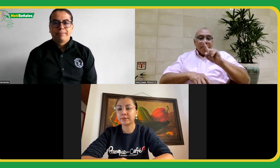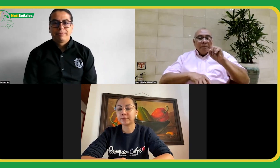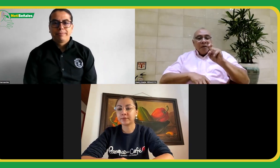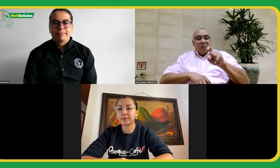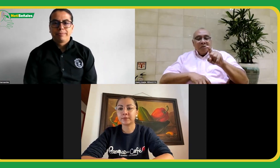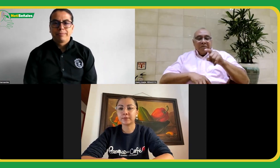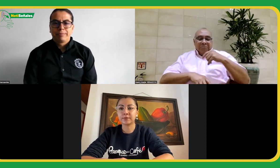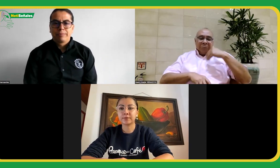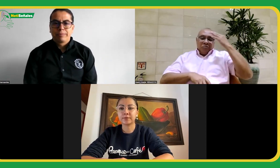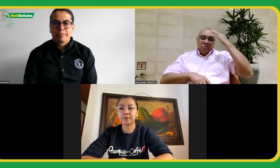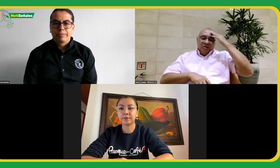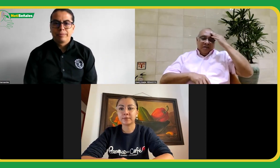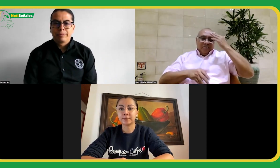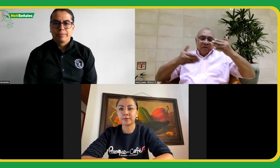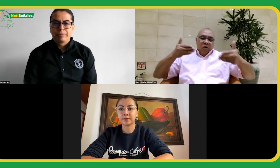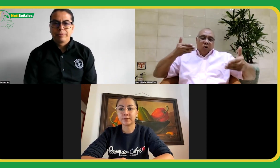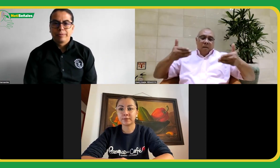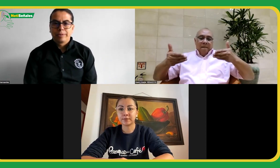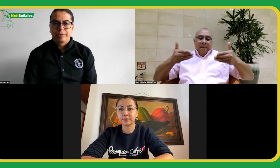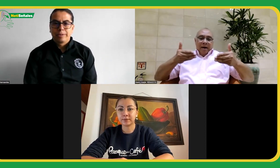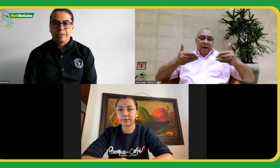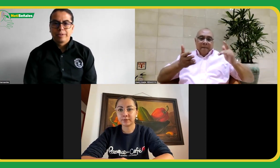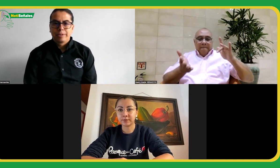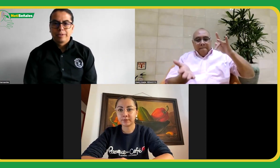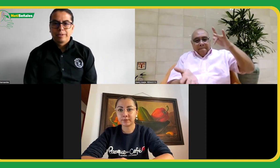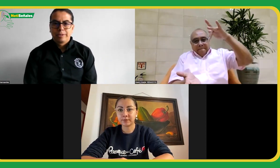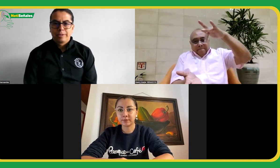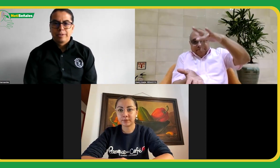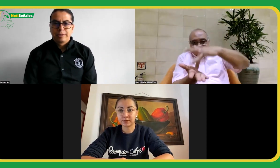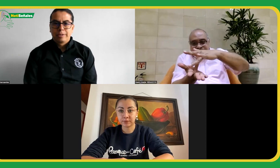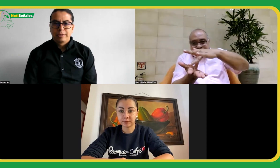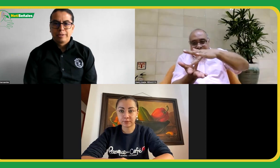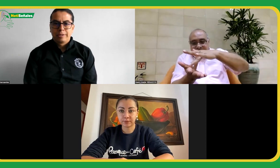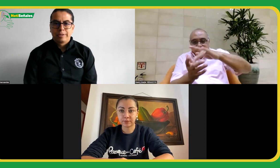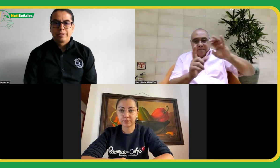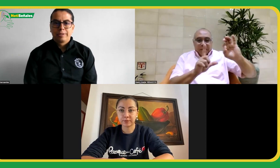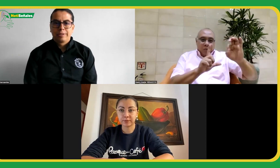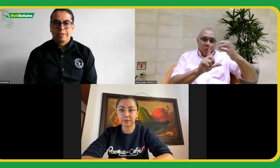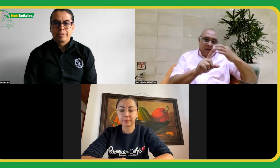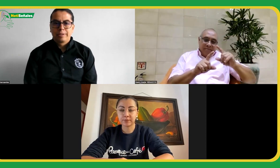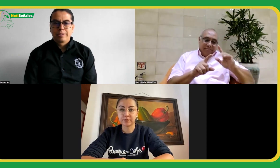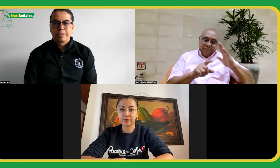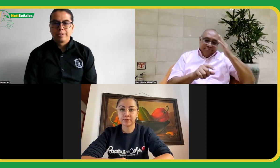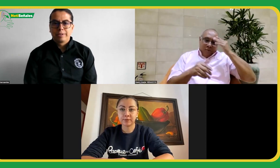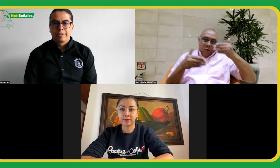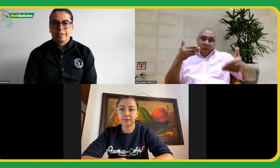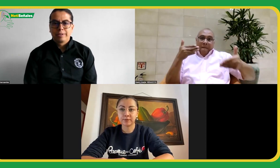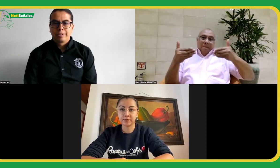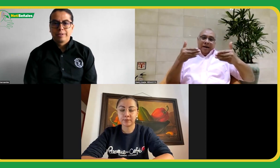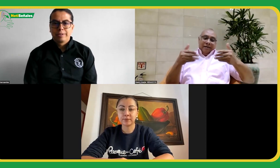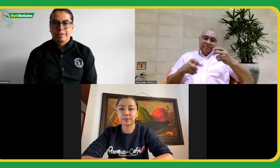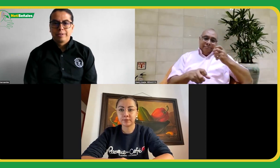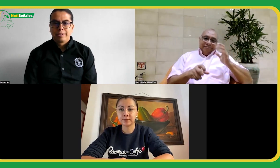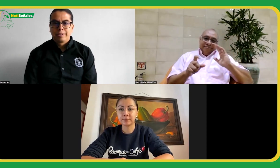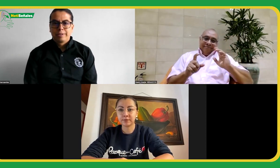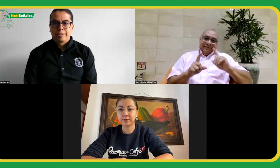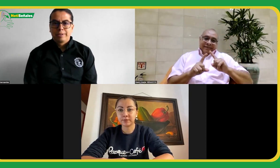Pregunta. Yo sé que comparar la presencialidad con la virtualidad, pues hacer estas comparaciones es difícil,